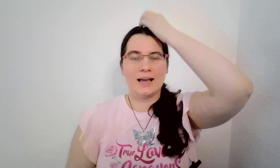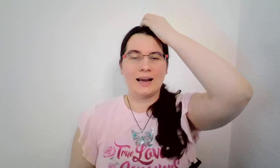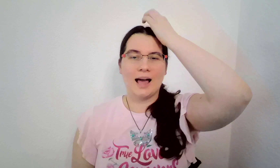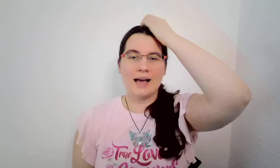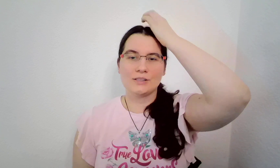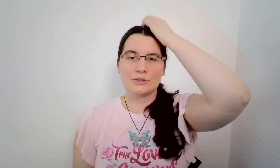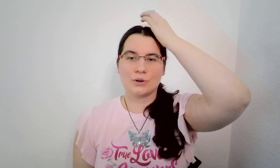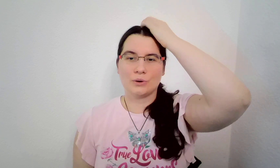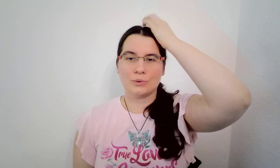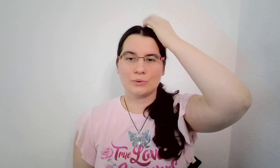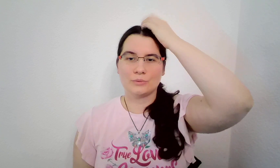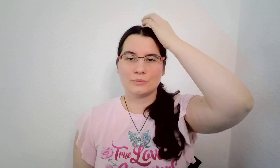láskou,